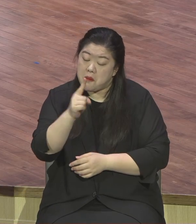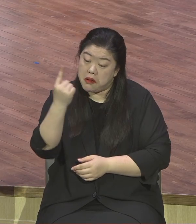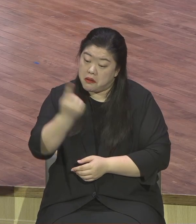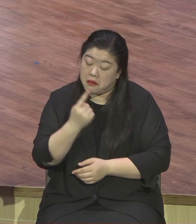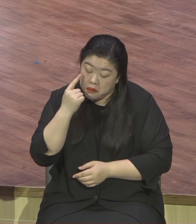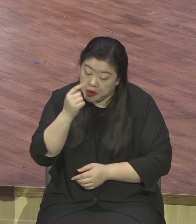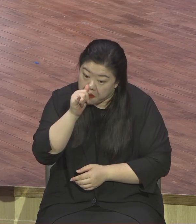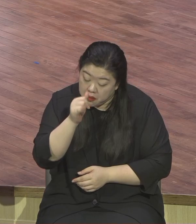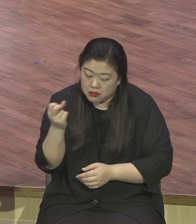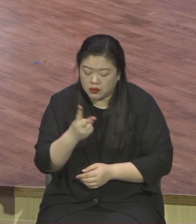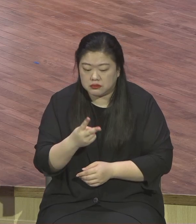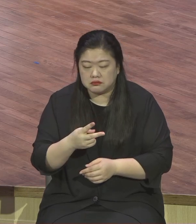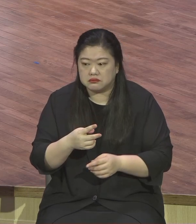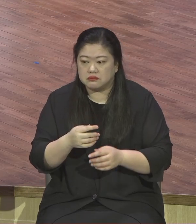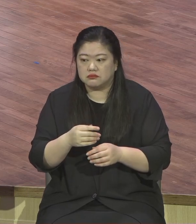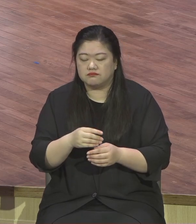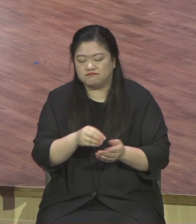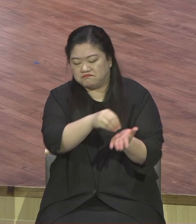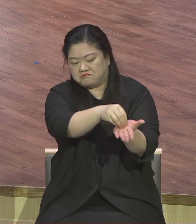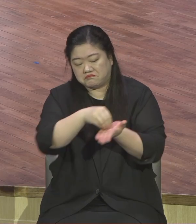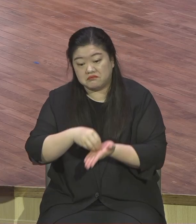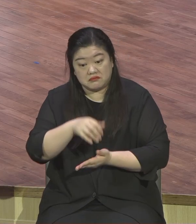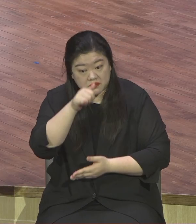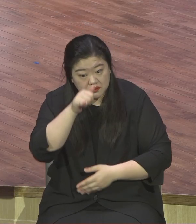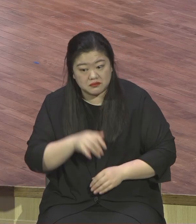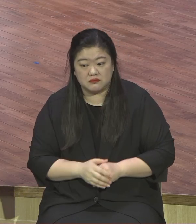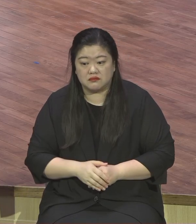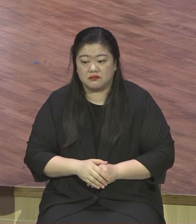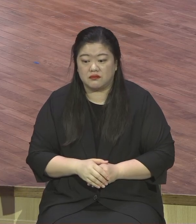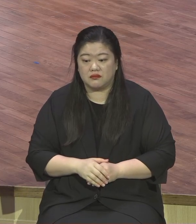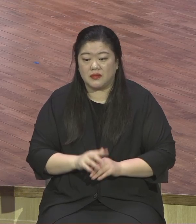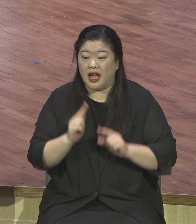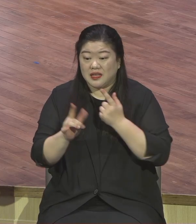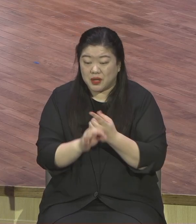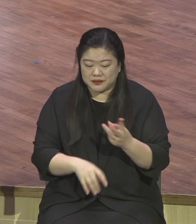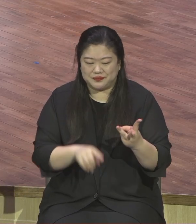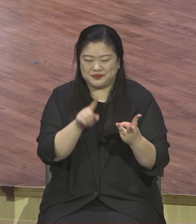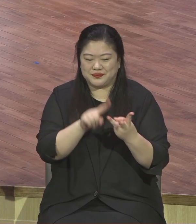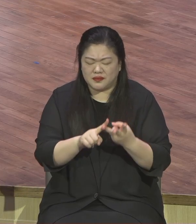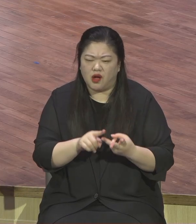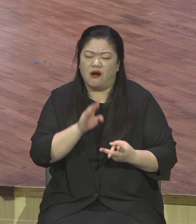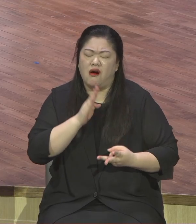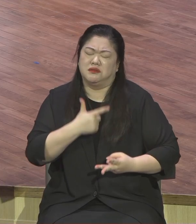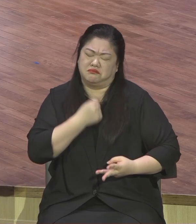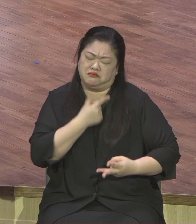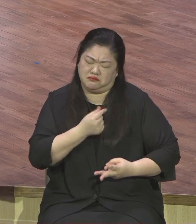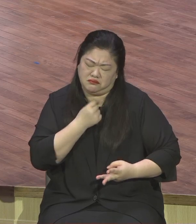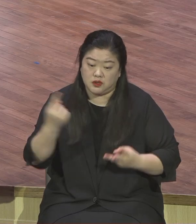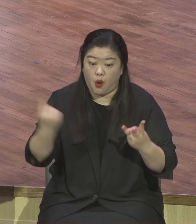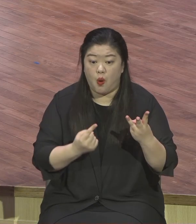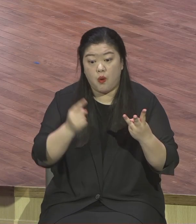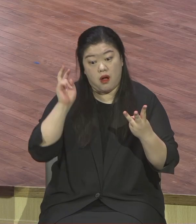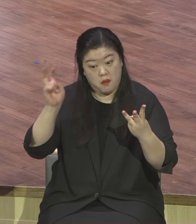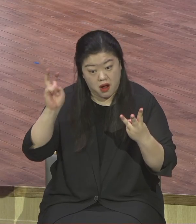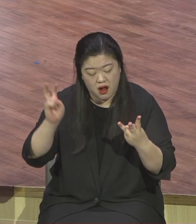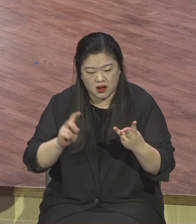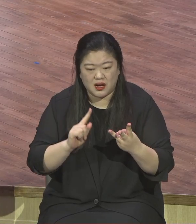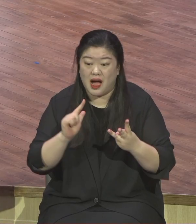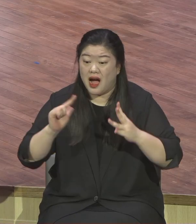오신 분도 있을 것이고 지인들이나 일가 친척 통해서 말하지 못해서